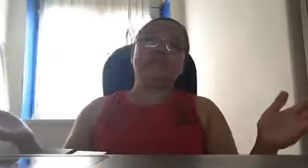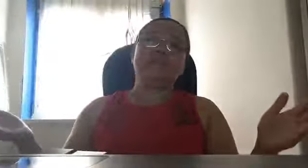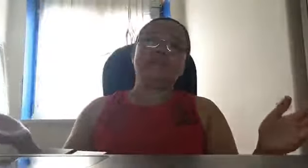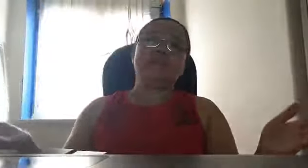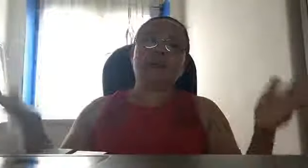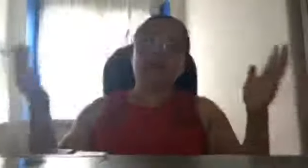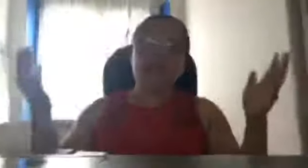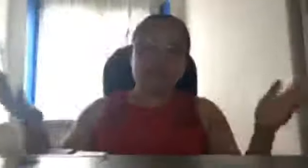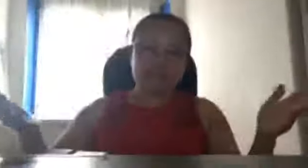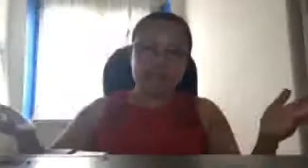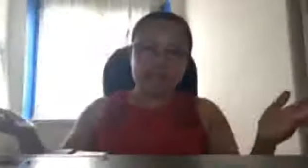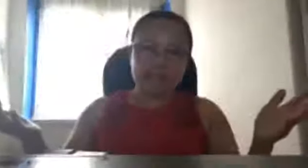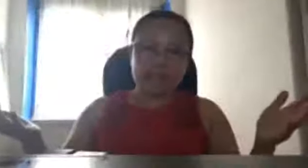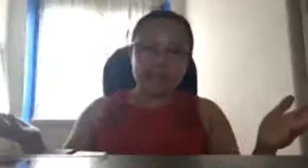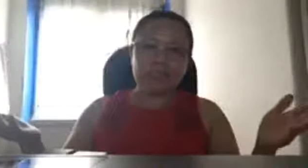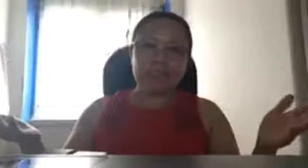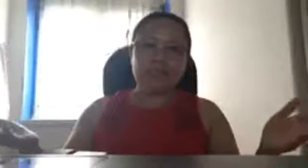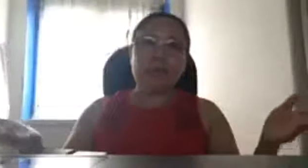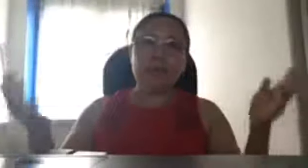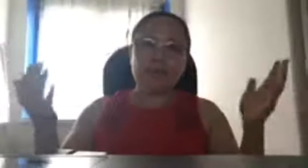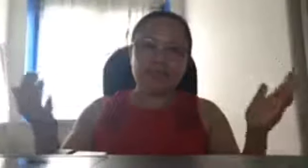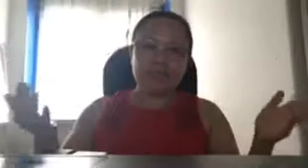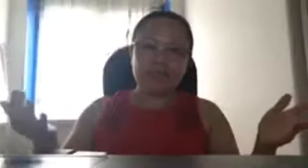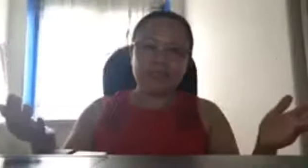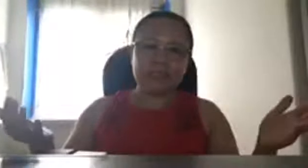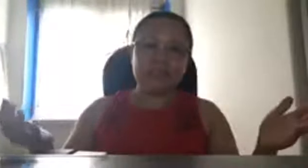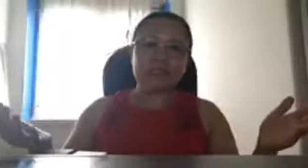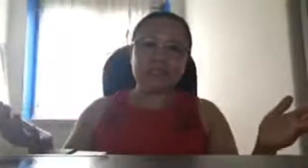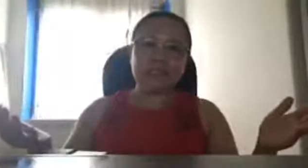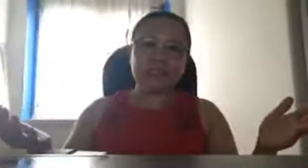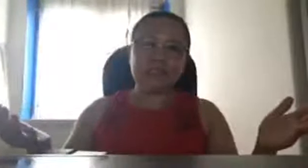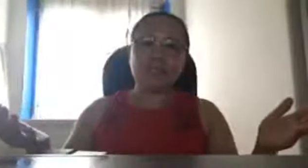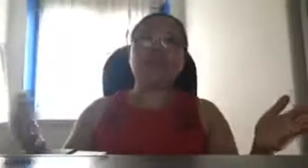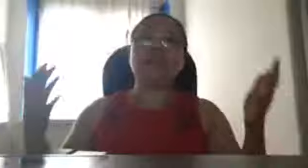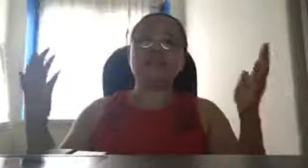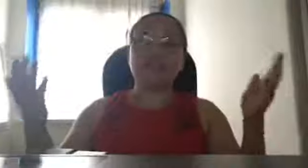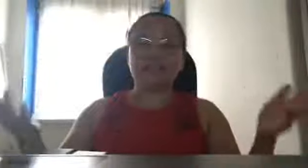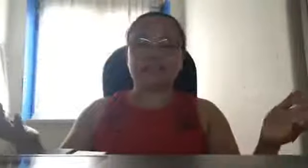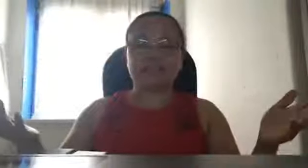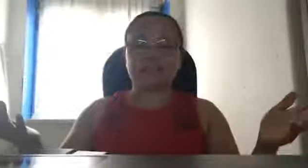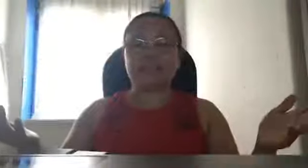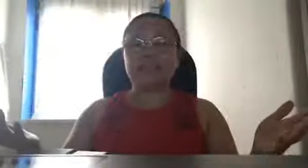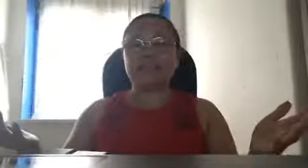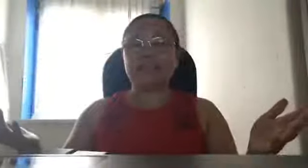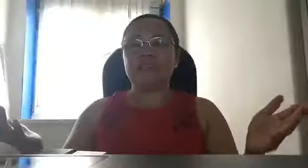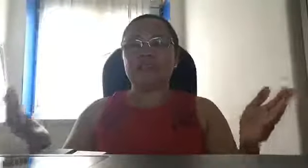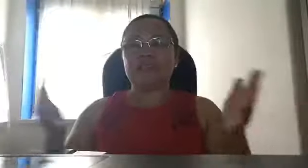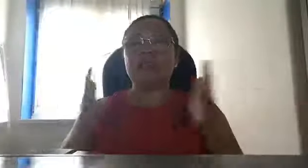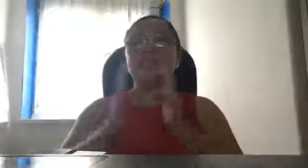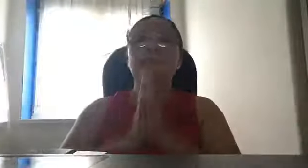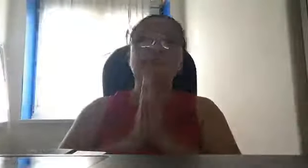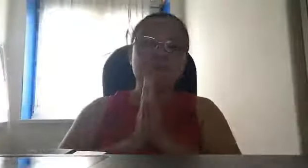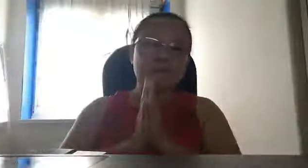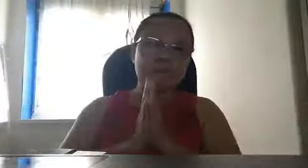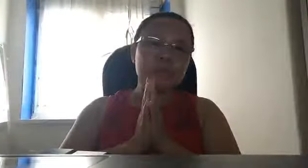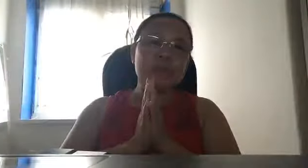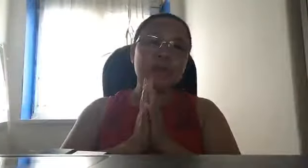ano bang china sa atin kaaway ba natin ang china or angel natin kayo na po ang humusga